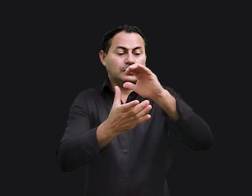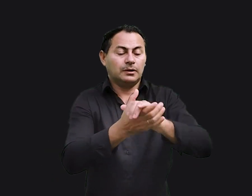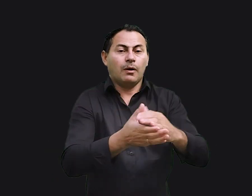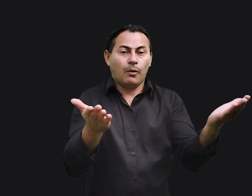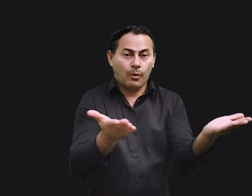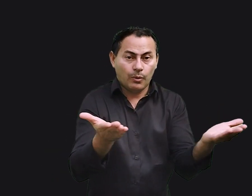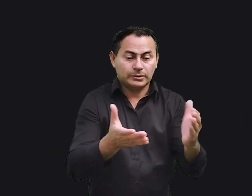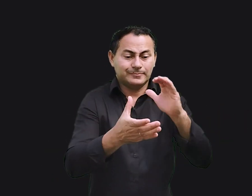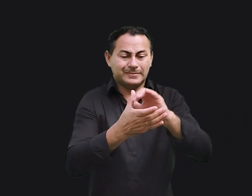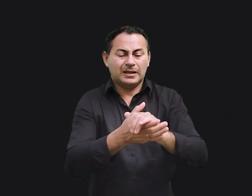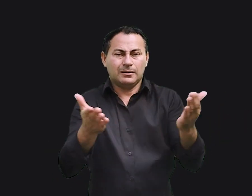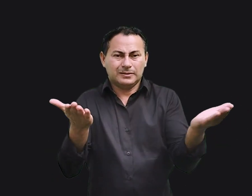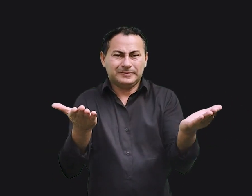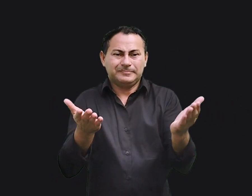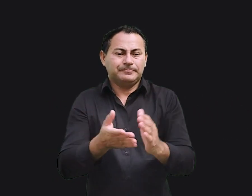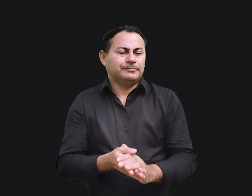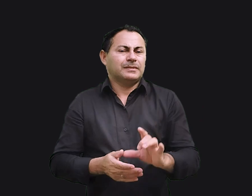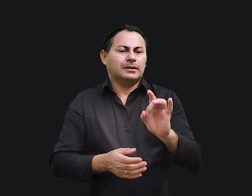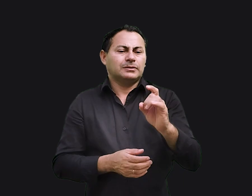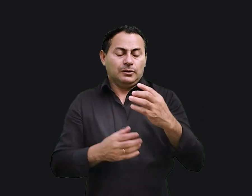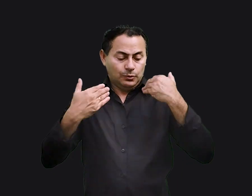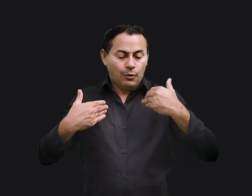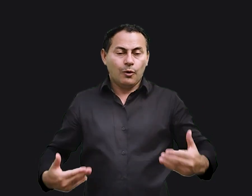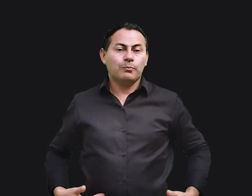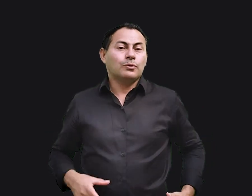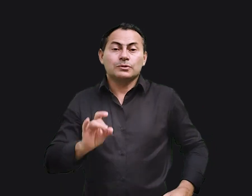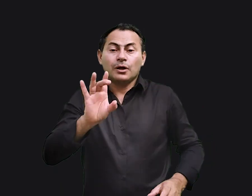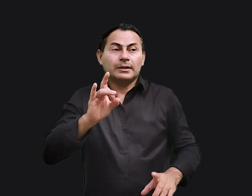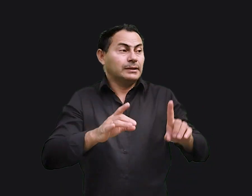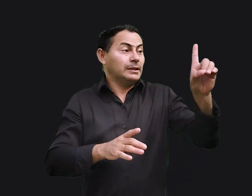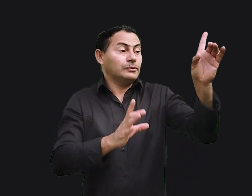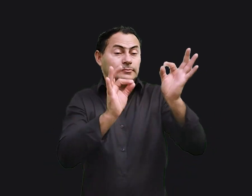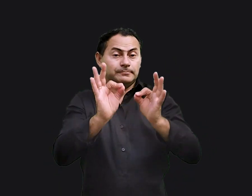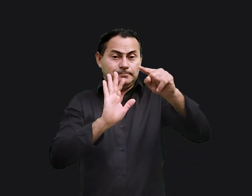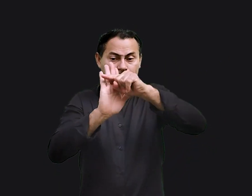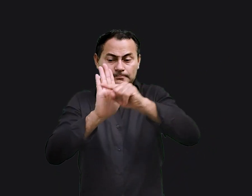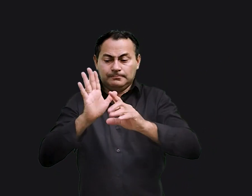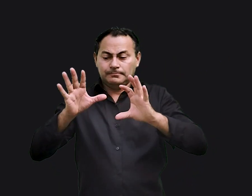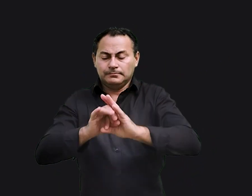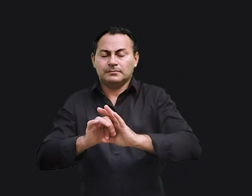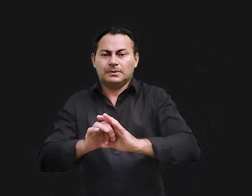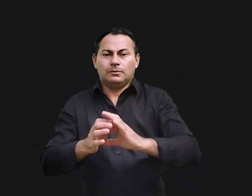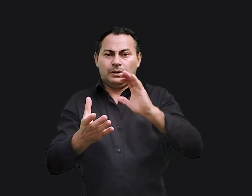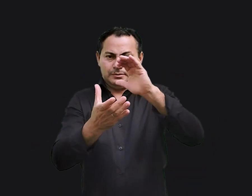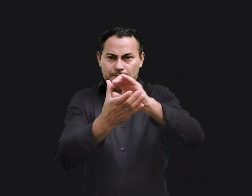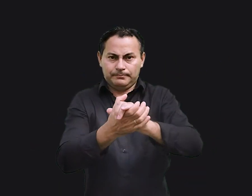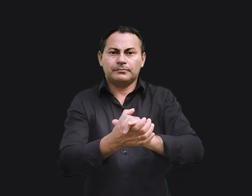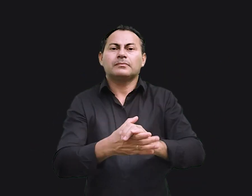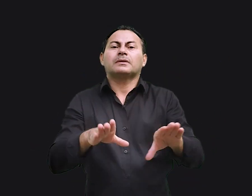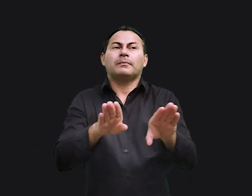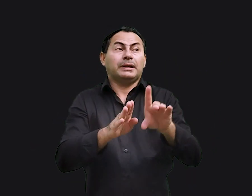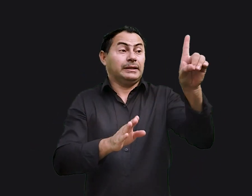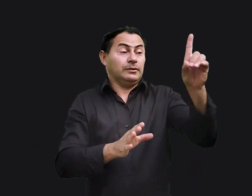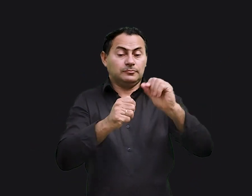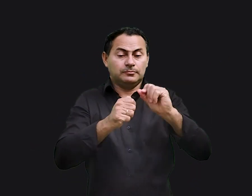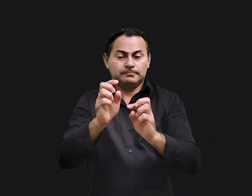casamentos de hoje é que eles são só físicos. Deus planejou a comunhão no casamento. Ele também planejou o